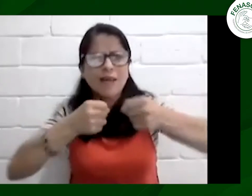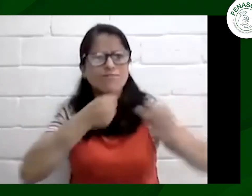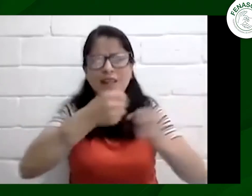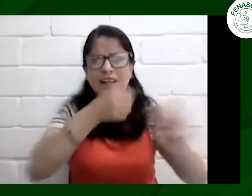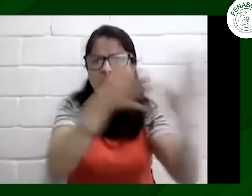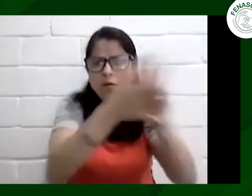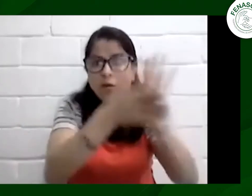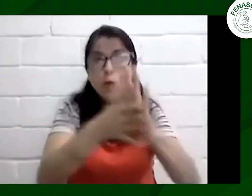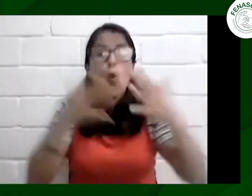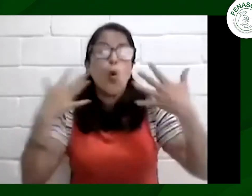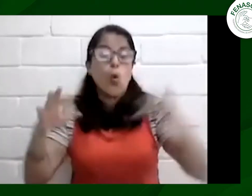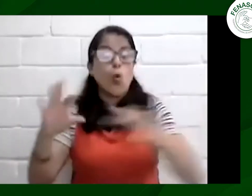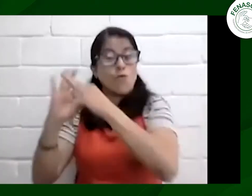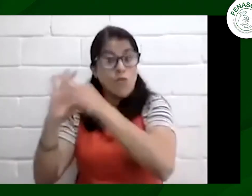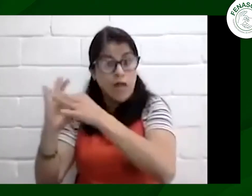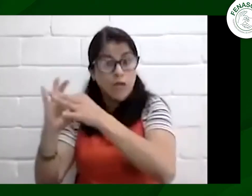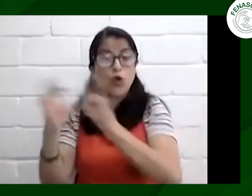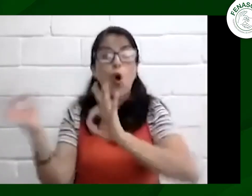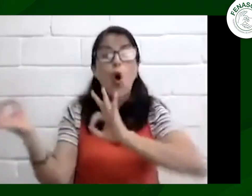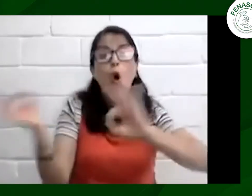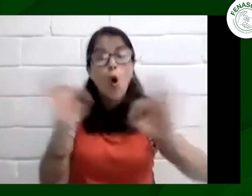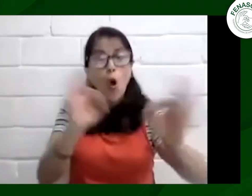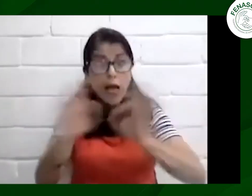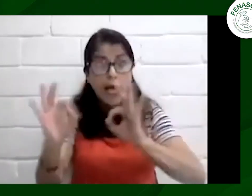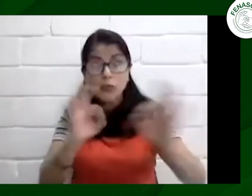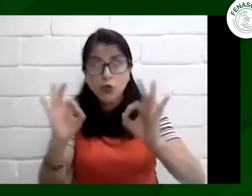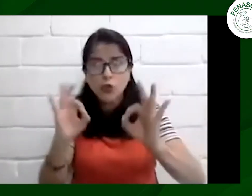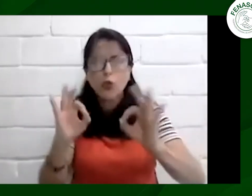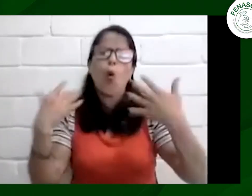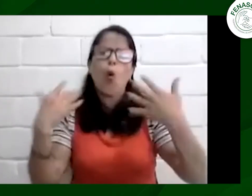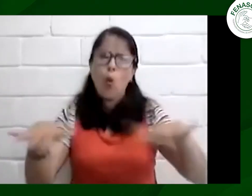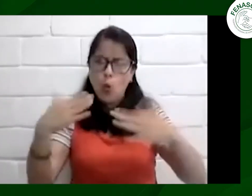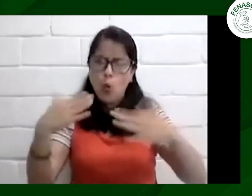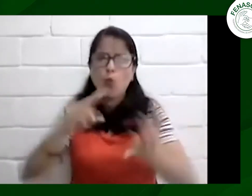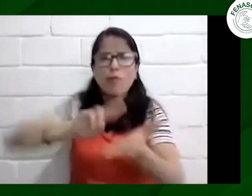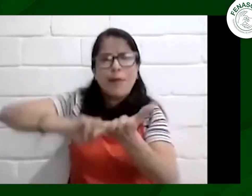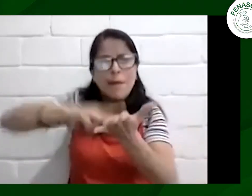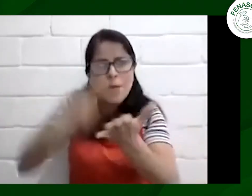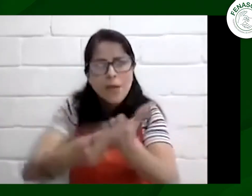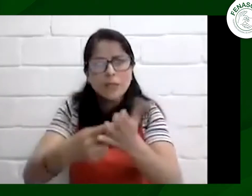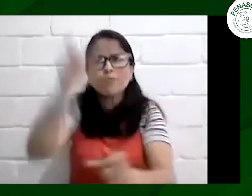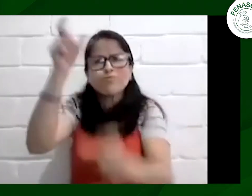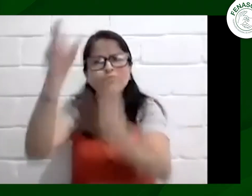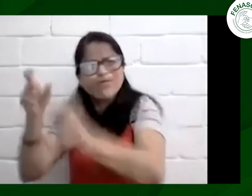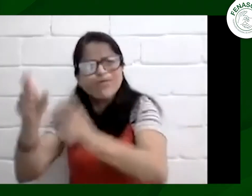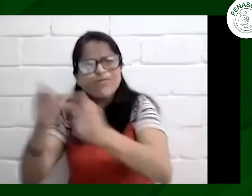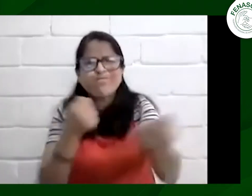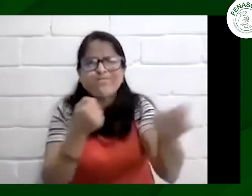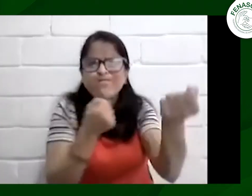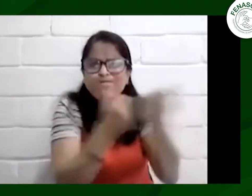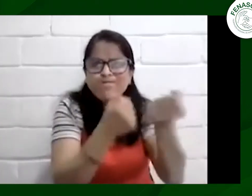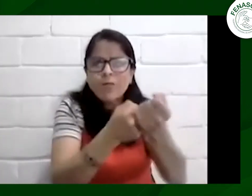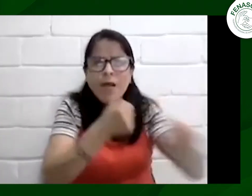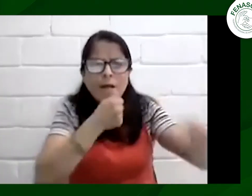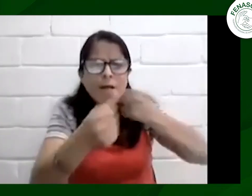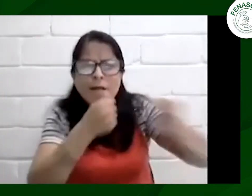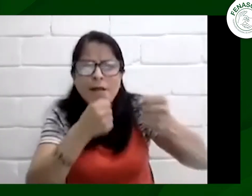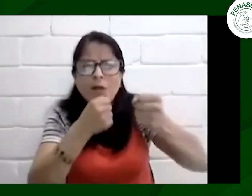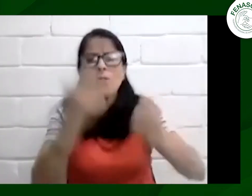conseguir lo que deseábamos además de eso fenascol hizo toda la gestión como lo mencionaba de los de los medios de comunicación